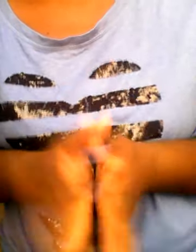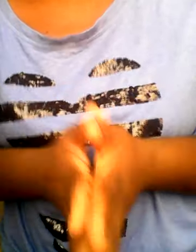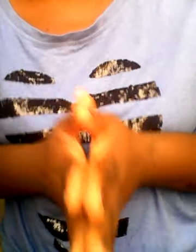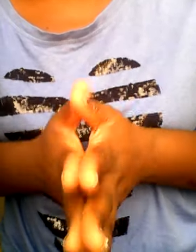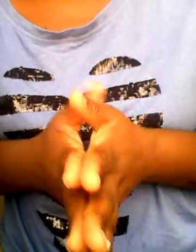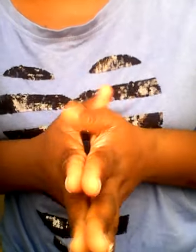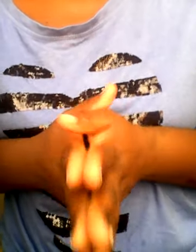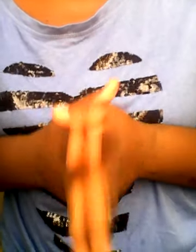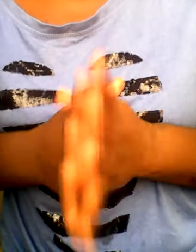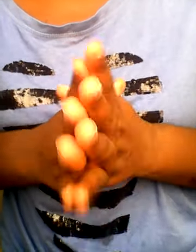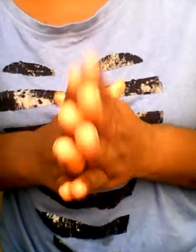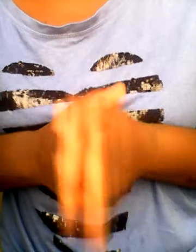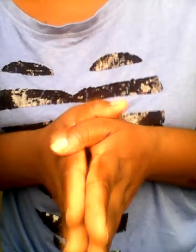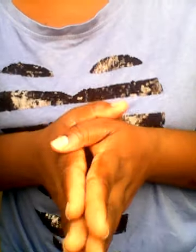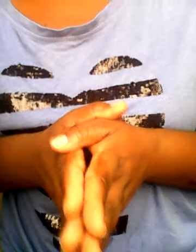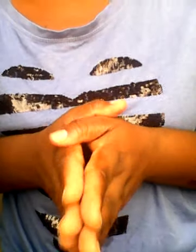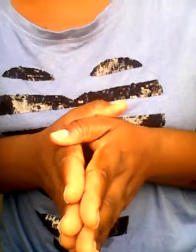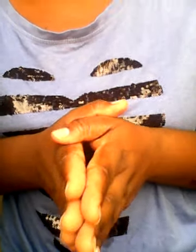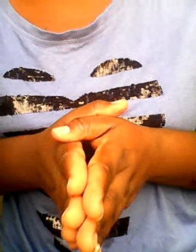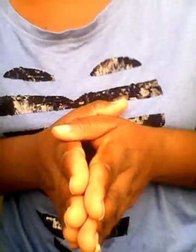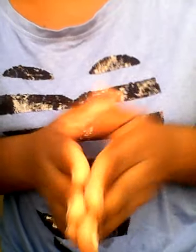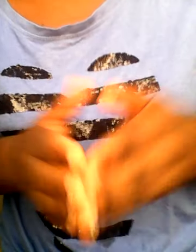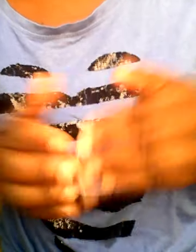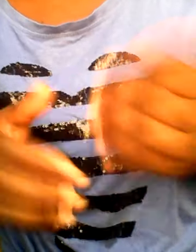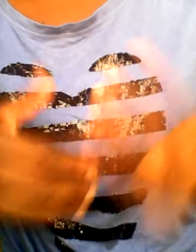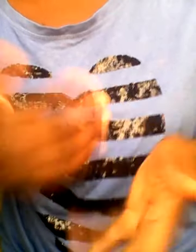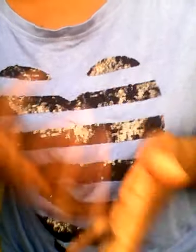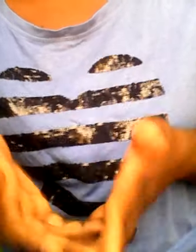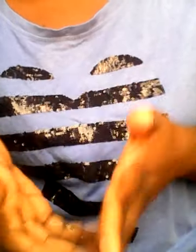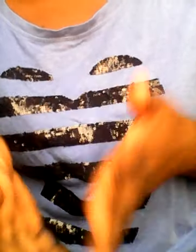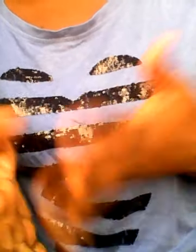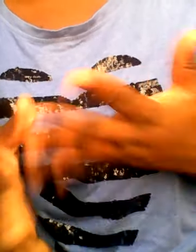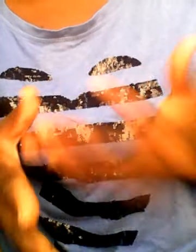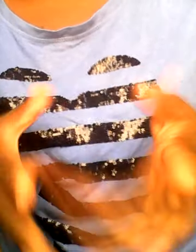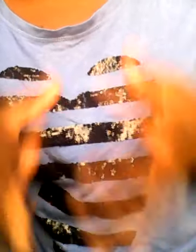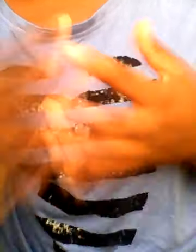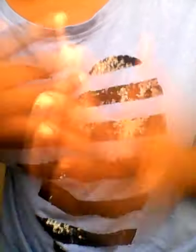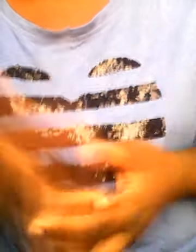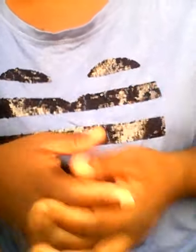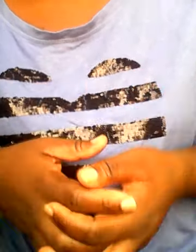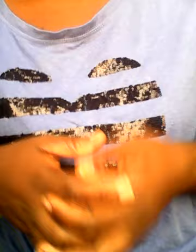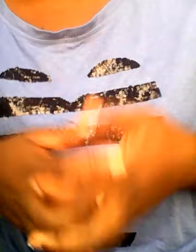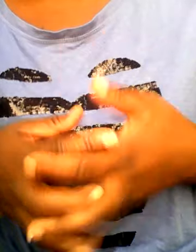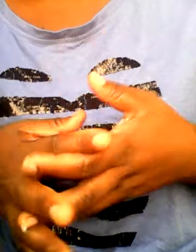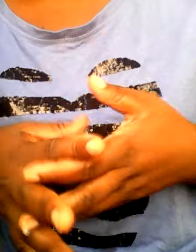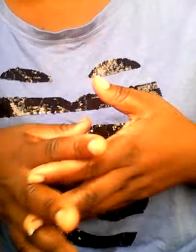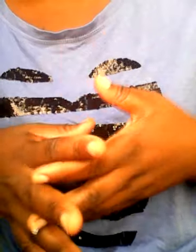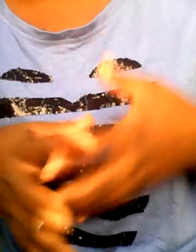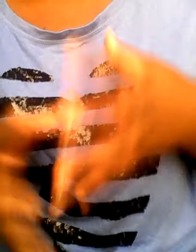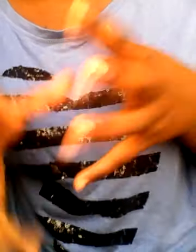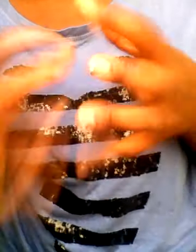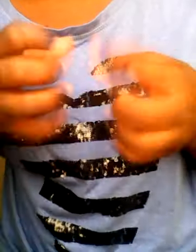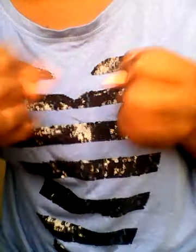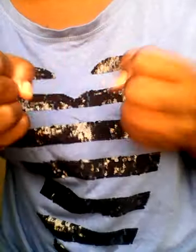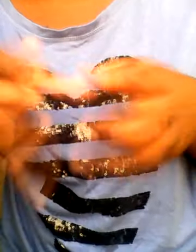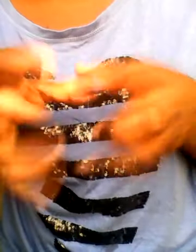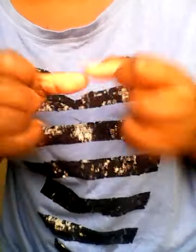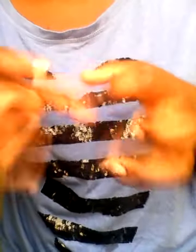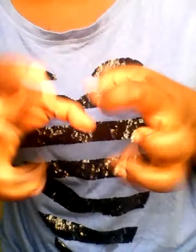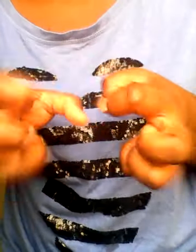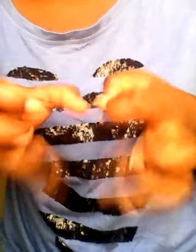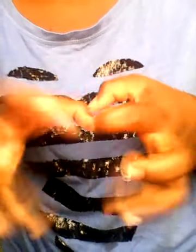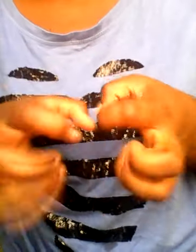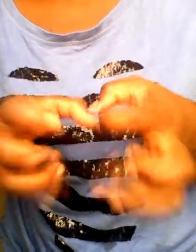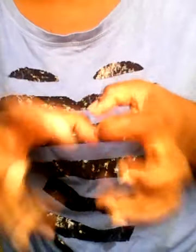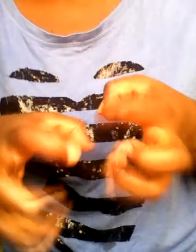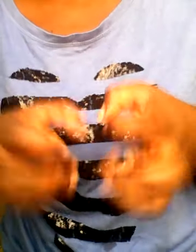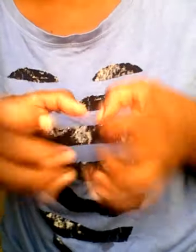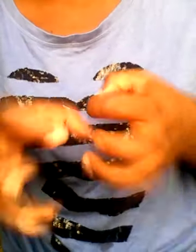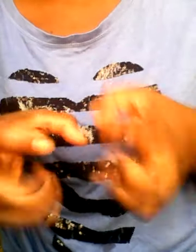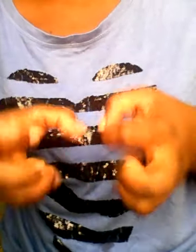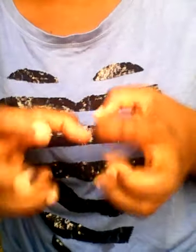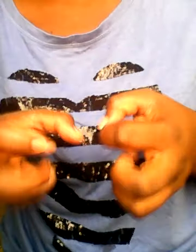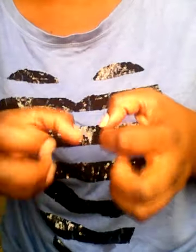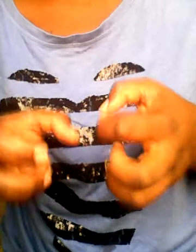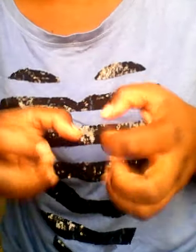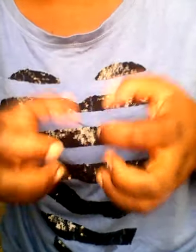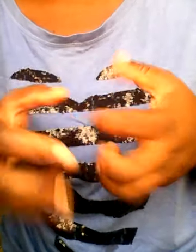ça donc il y a des gens qui chaque fois après le bain se gratte se gratte là il se gratte la peau donc